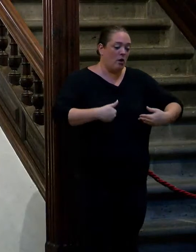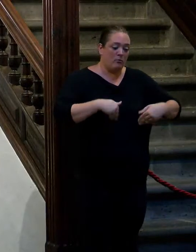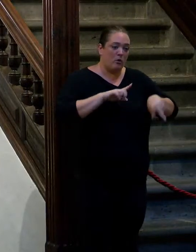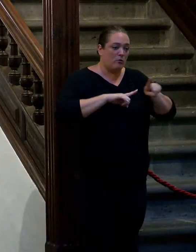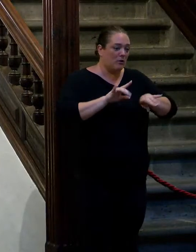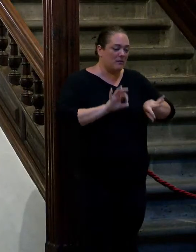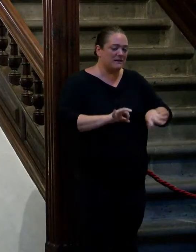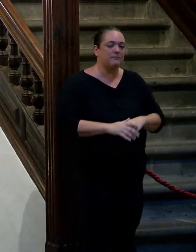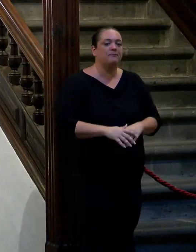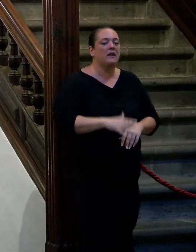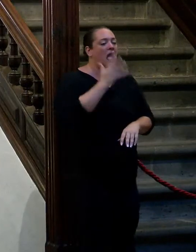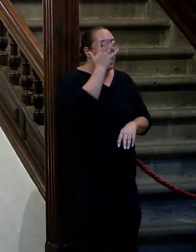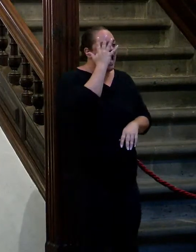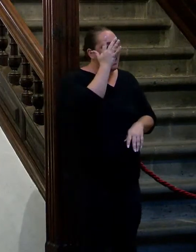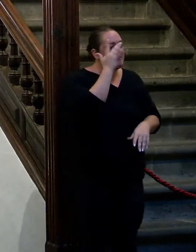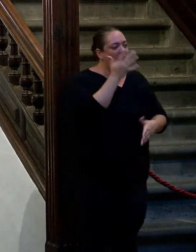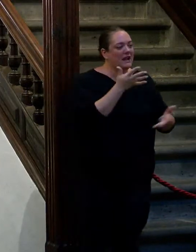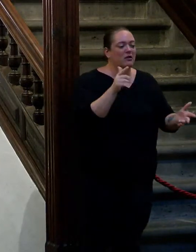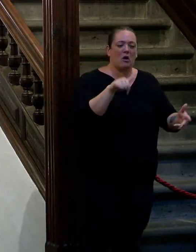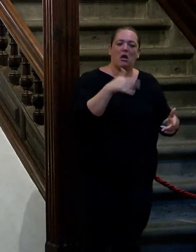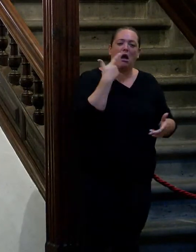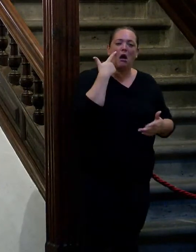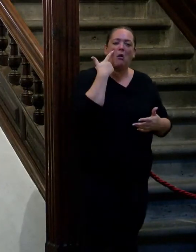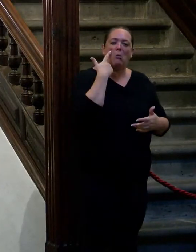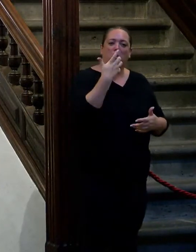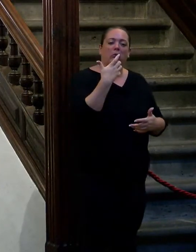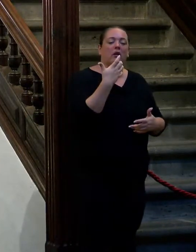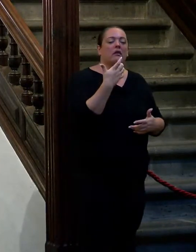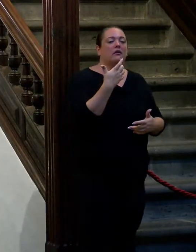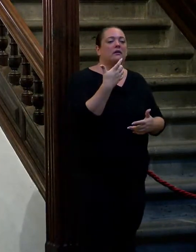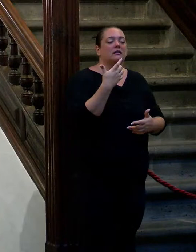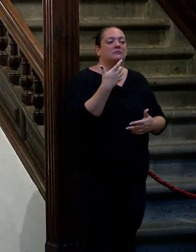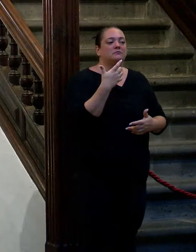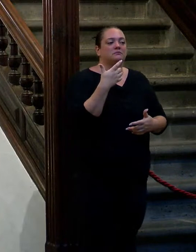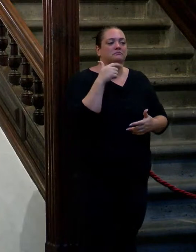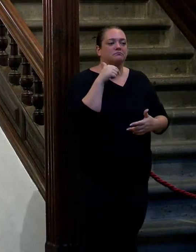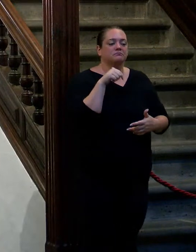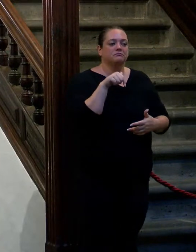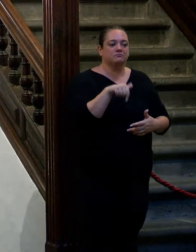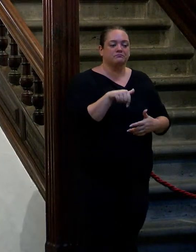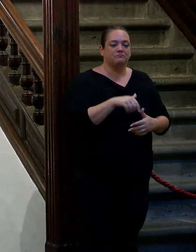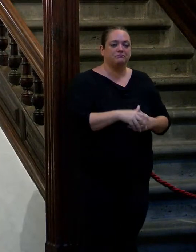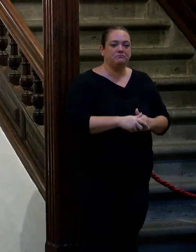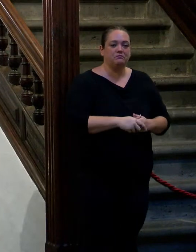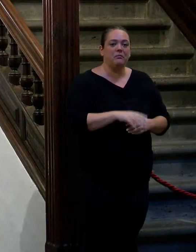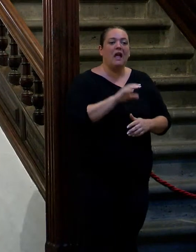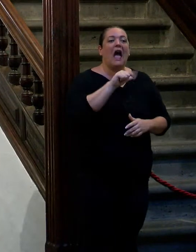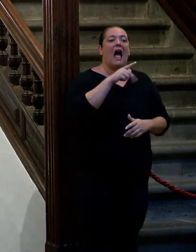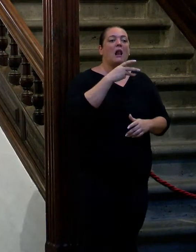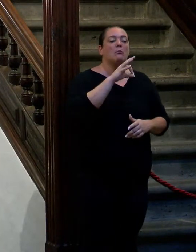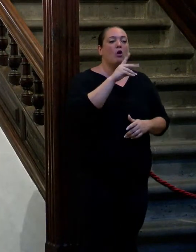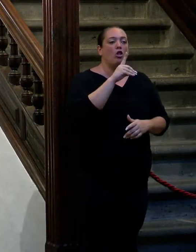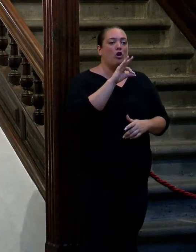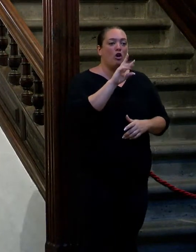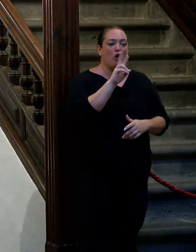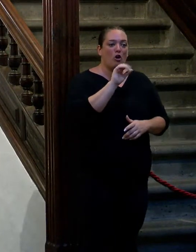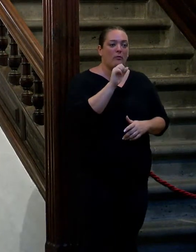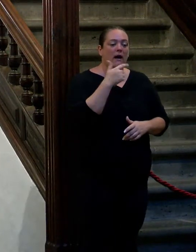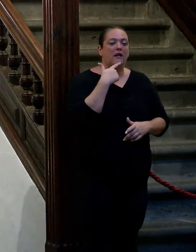imagínense ustedes lo que oye me ha llamado mucho la atención de que bueno pues en este caso Almodóvar haya utilizado